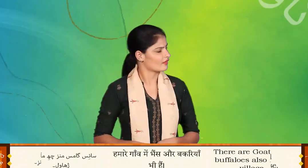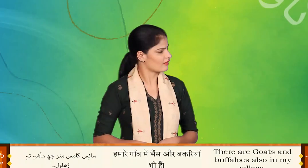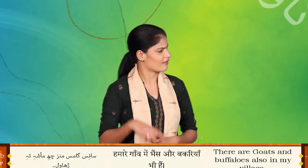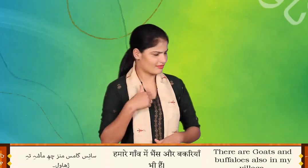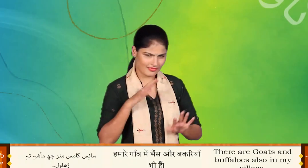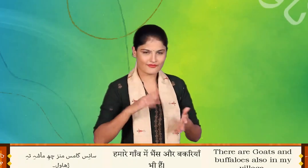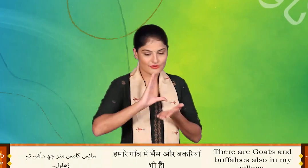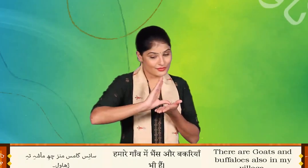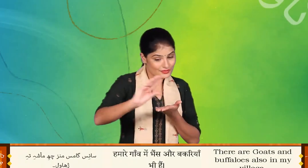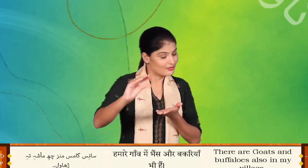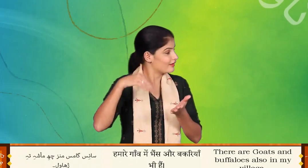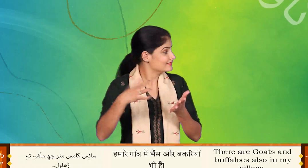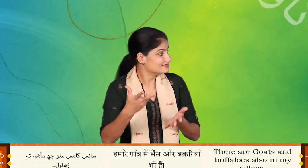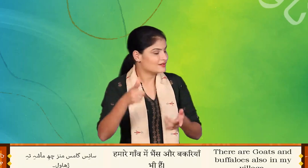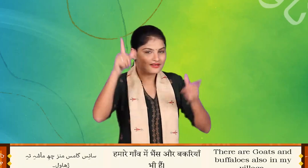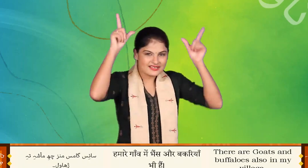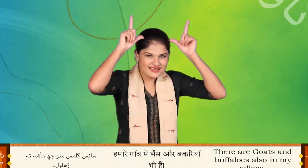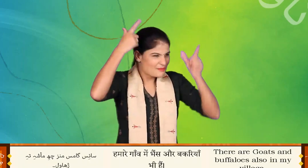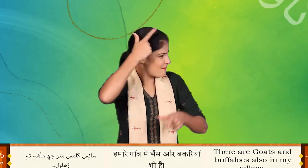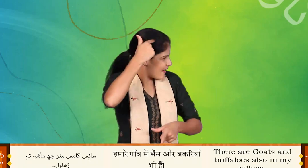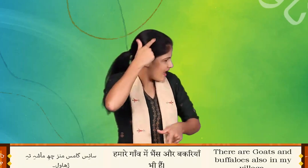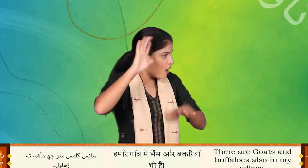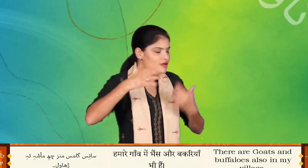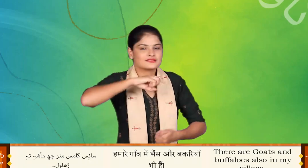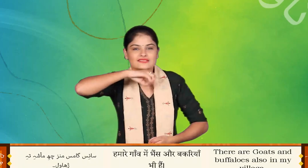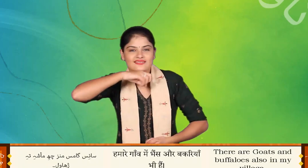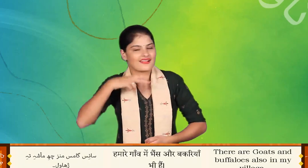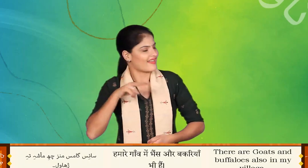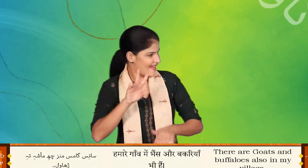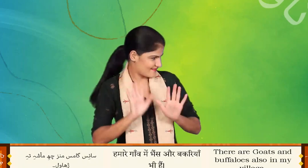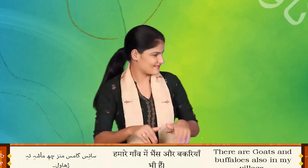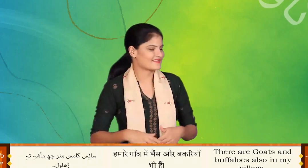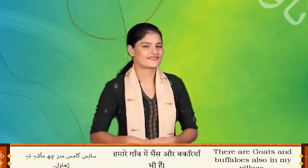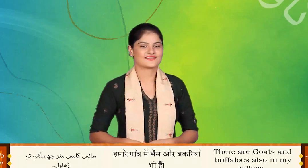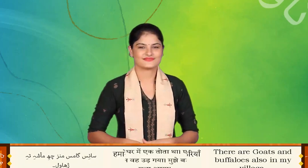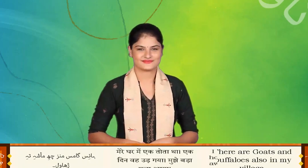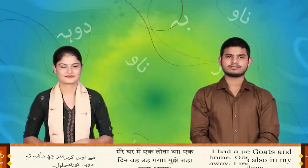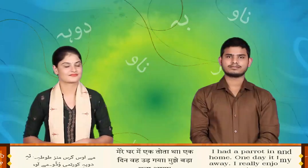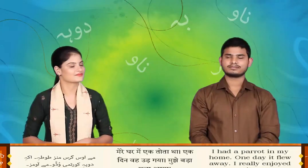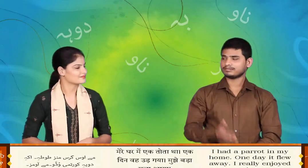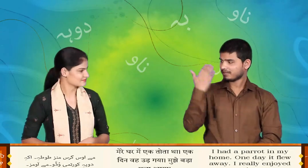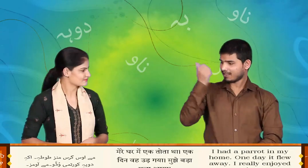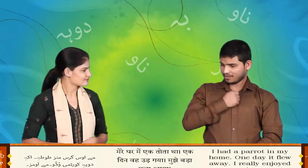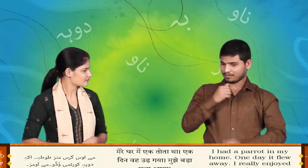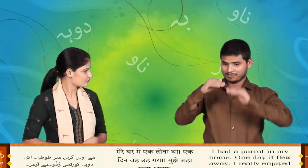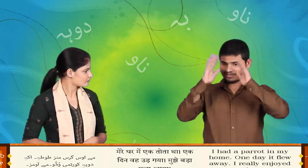सरने च गाव मन्च च मूश तो शावल मैं ओज